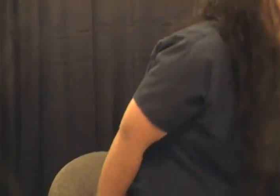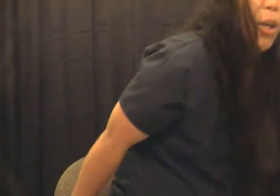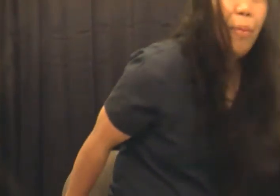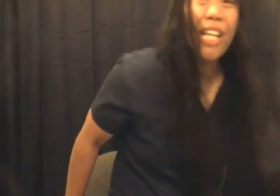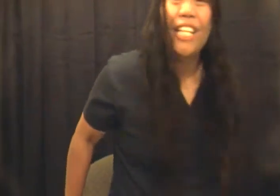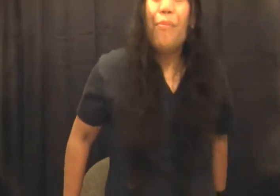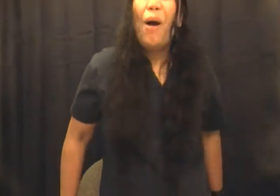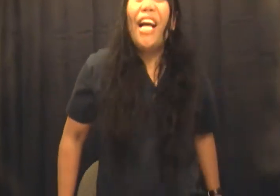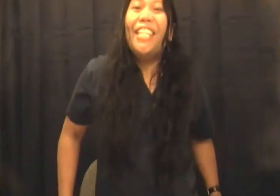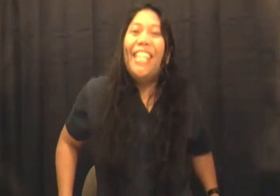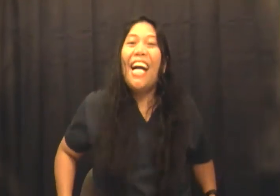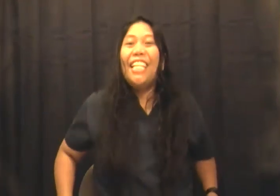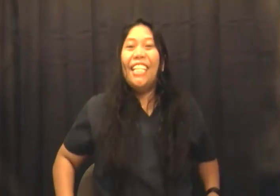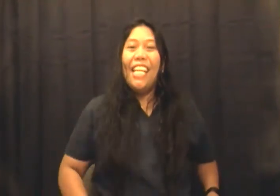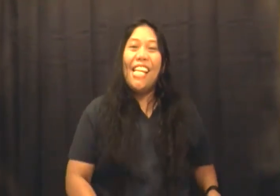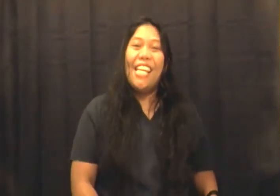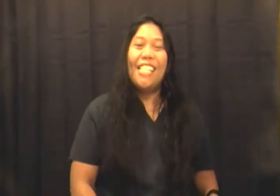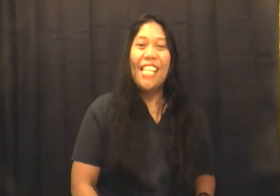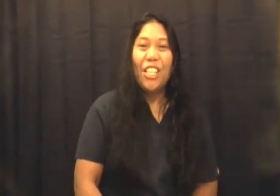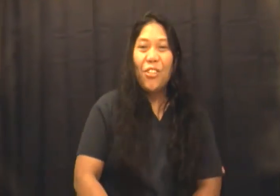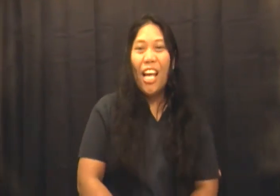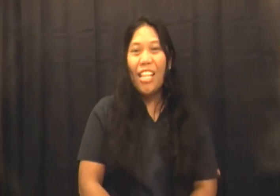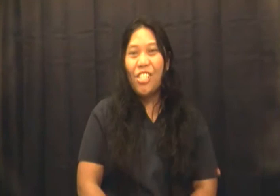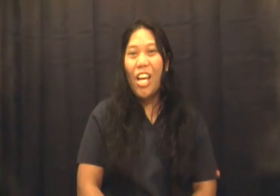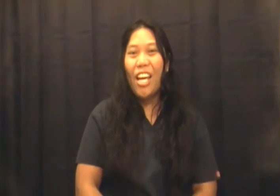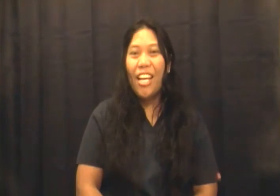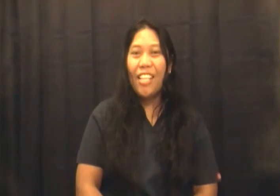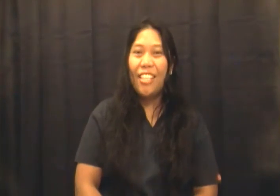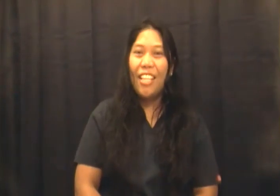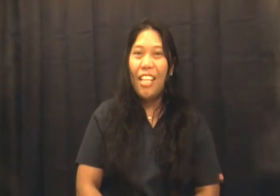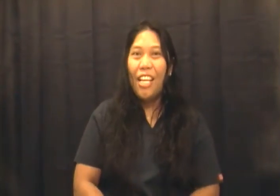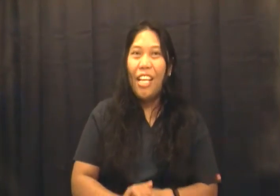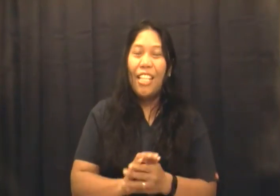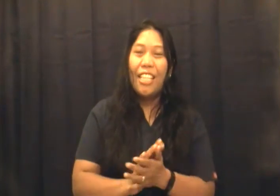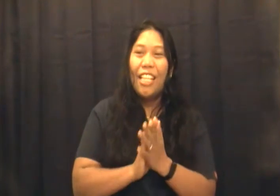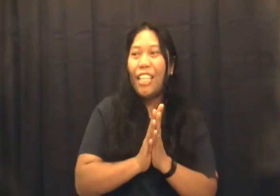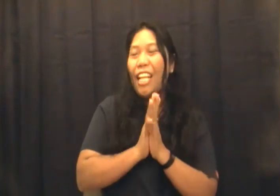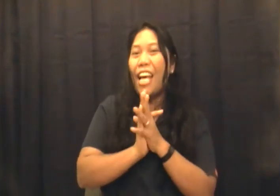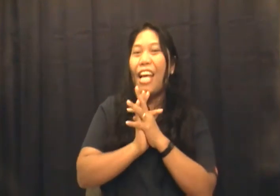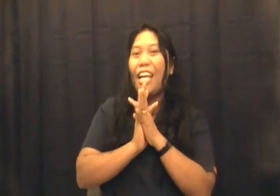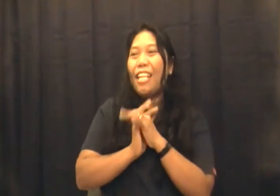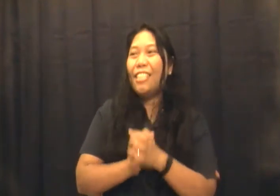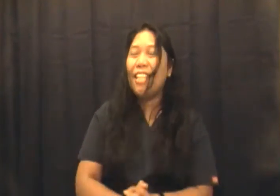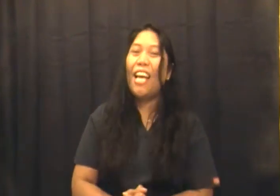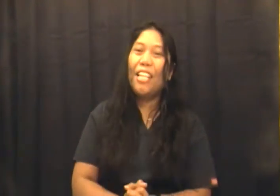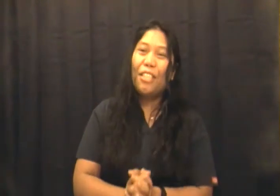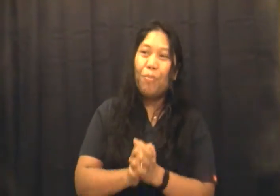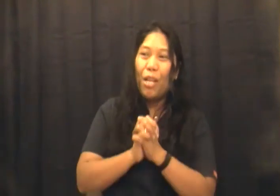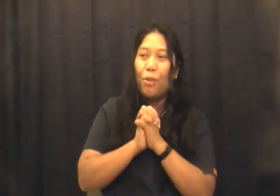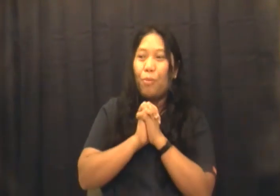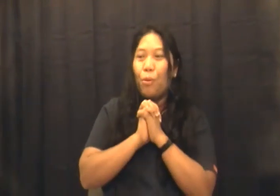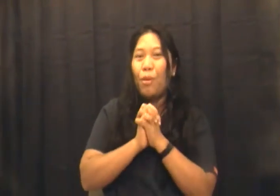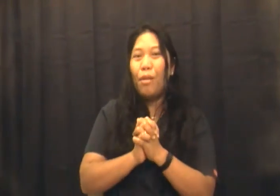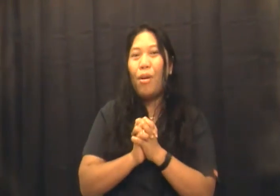Hello! Magandang niti sa inyong lahat dyan. Niti-niti lang kahit mayroong problema.